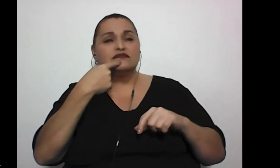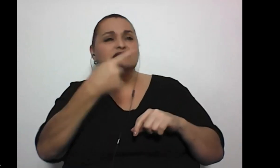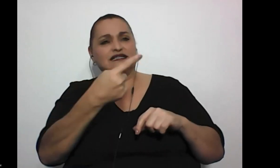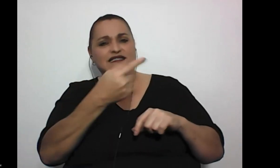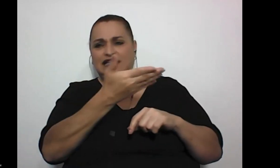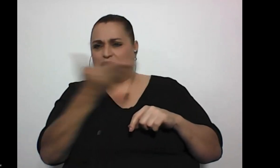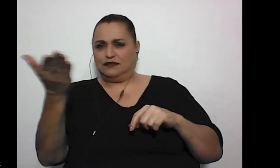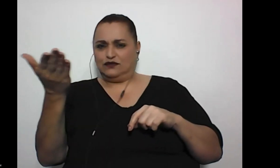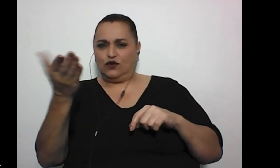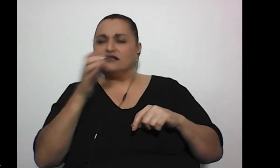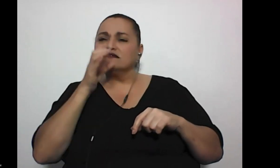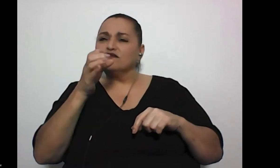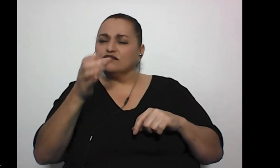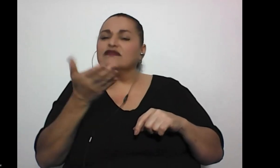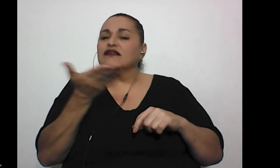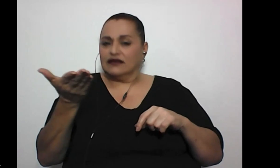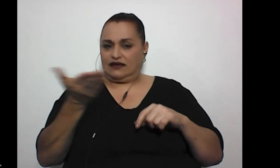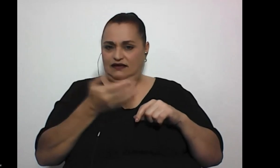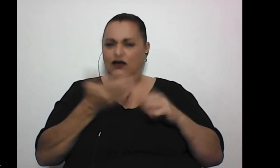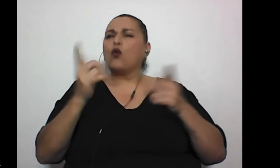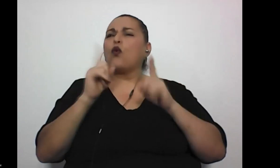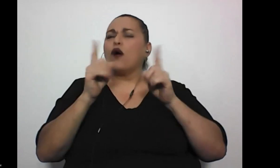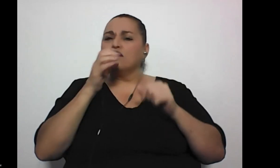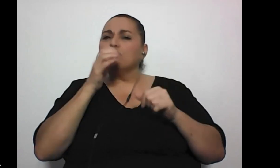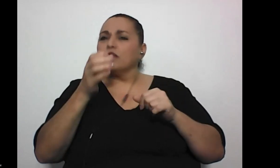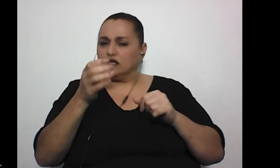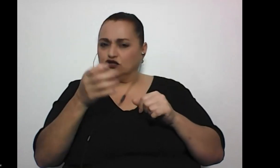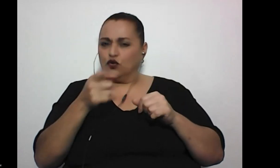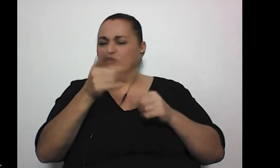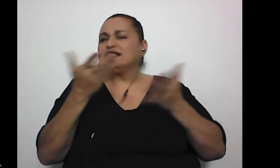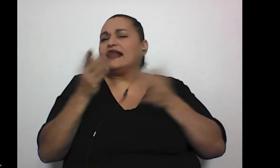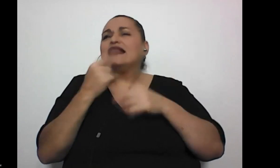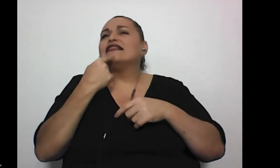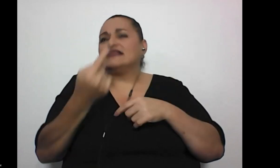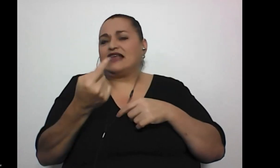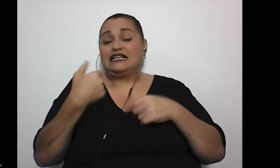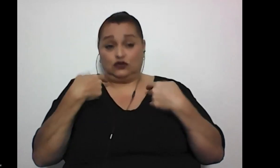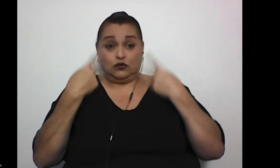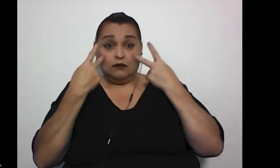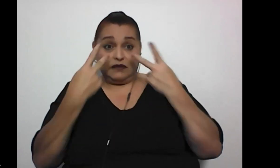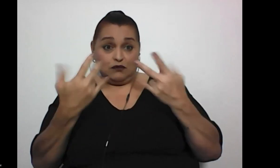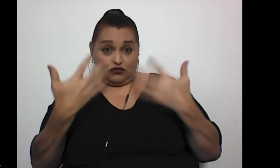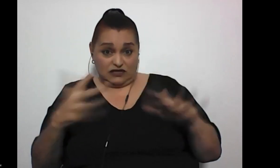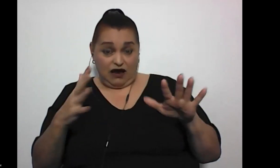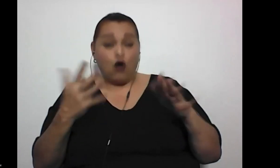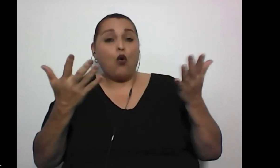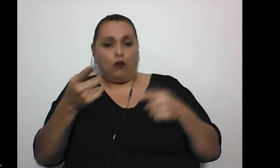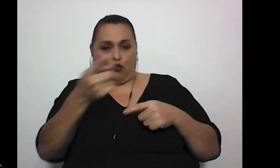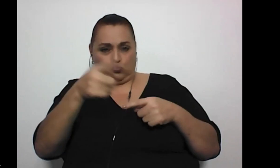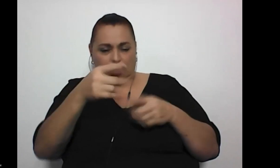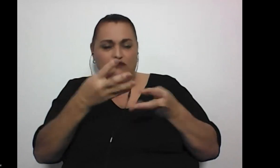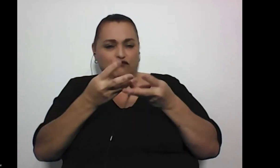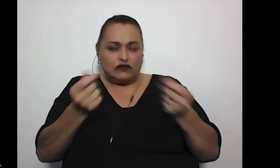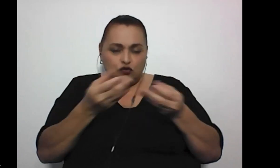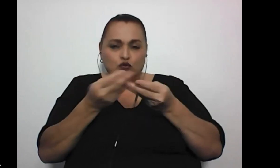decir algo, ¿qué consejo, qué solicitud? Porque ya estamos viendo que, bueno, cómo ustedes resuelven, ¿no?